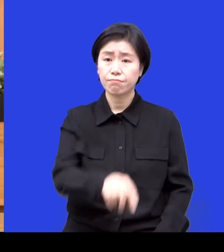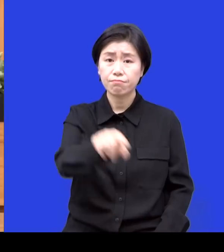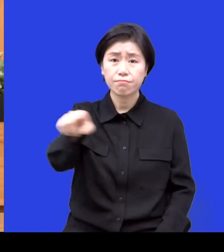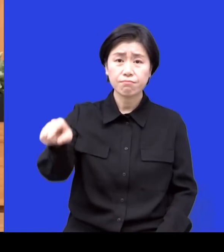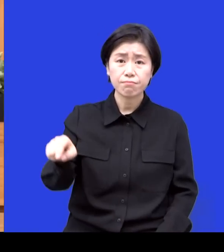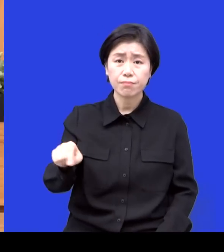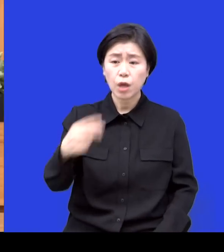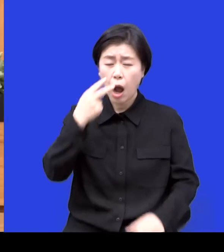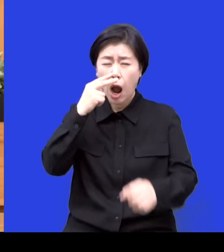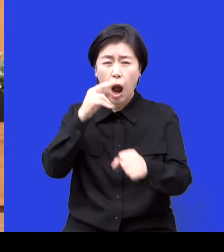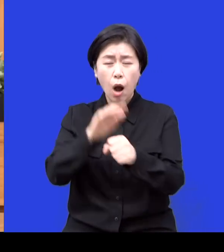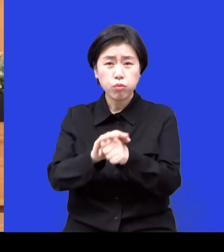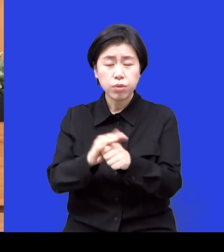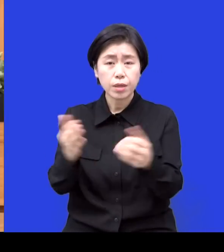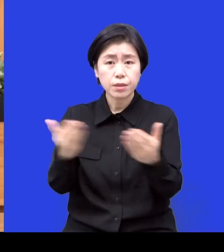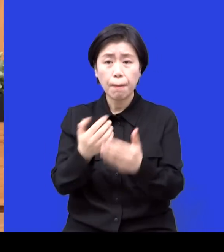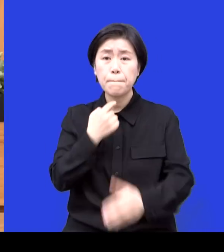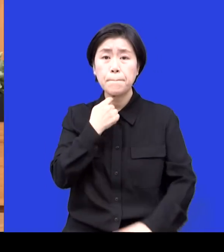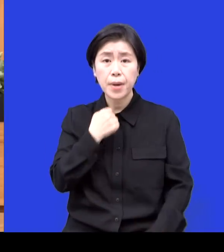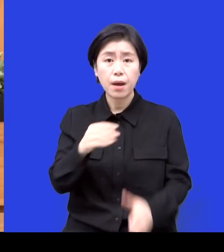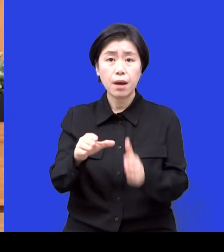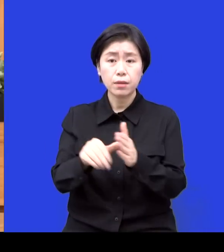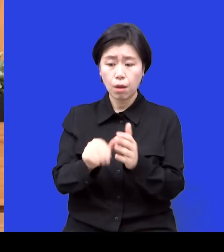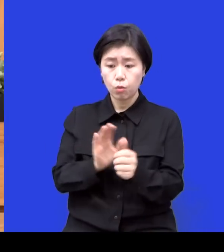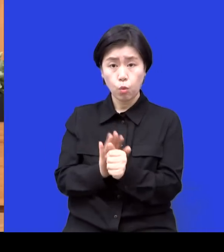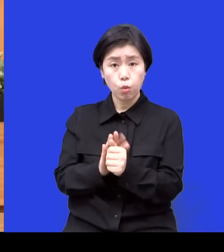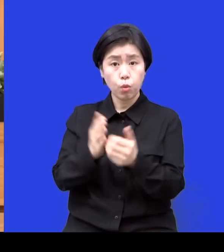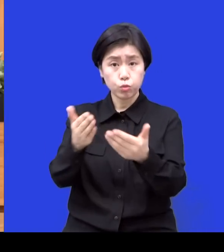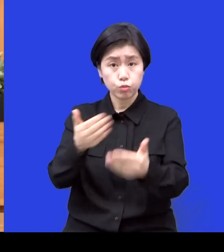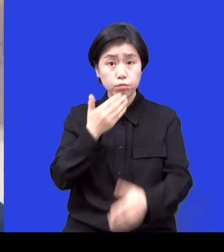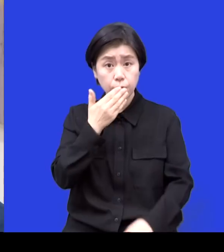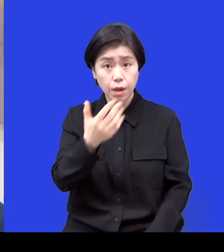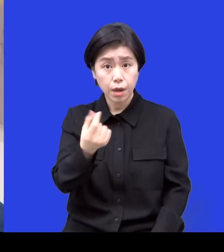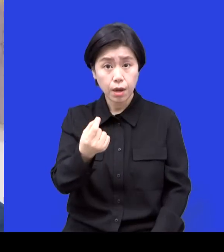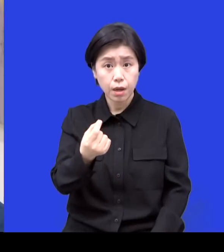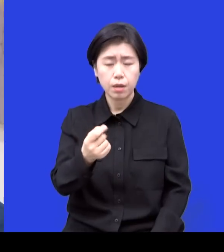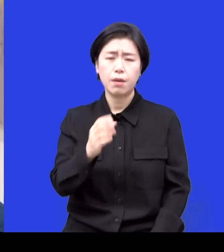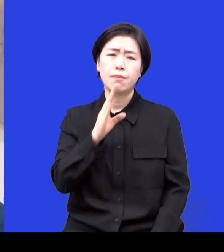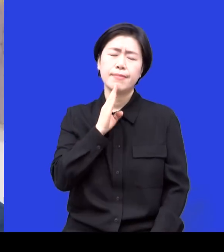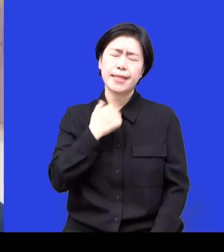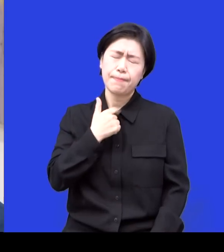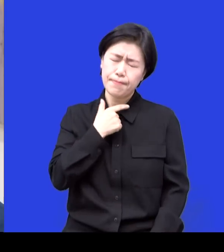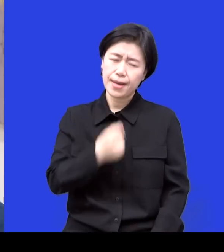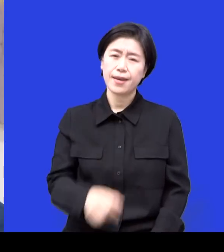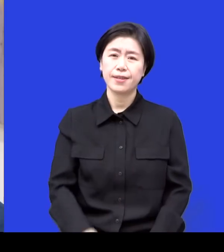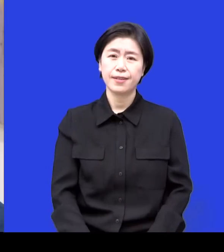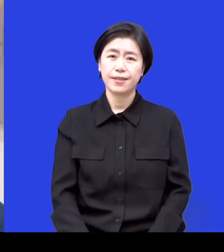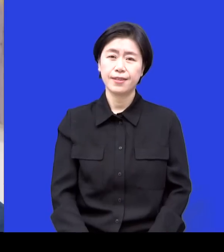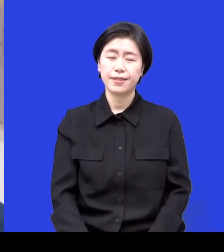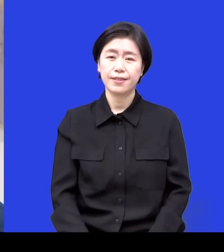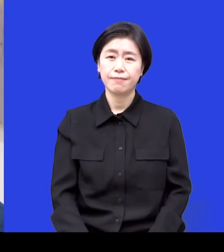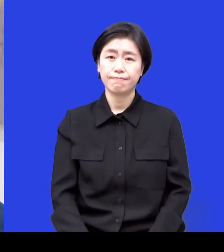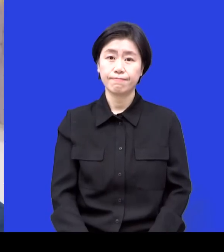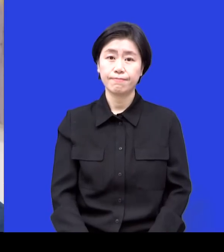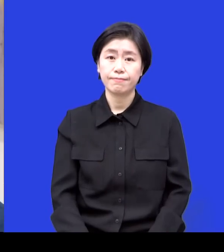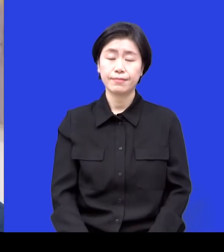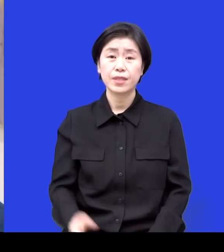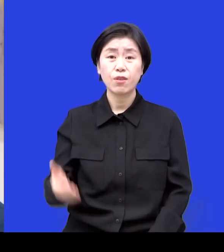억울한 일을 당했을 때 좀 도움을 줄 수도 있겠네요. 그러고 싶어요. 왜냐면 아까도 말씀드렸지만 분야가 너무 많기 때문에